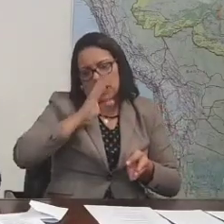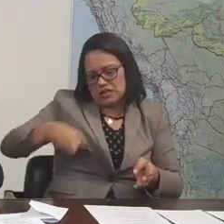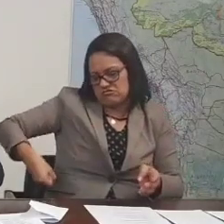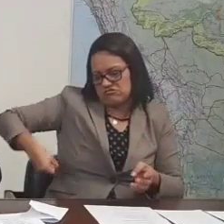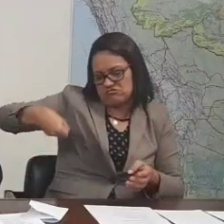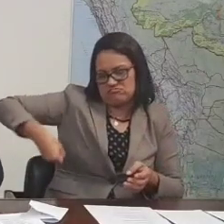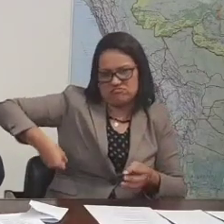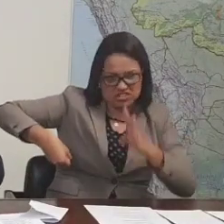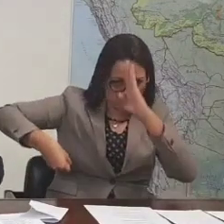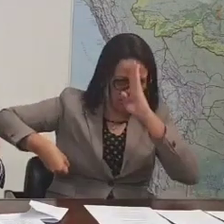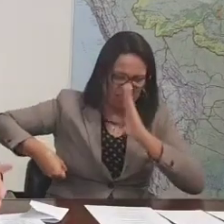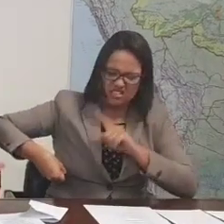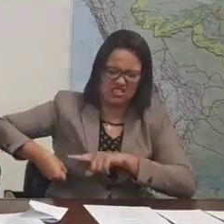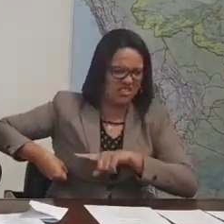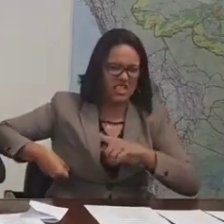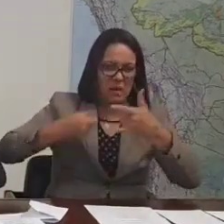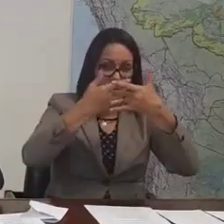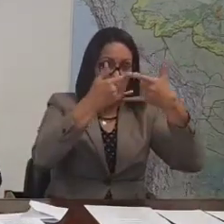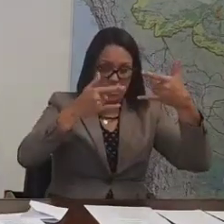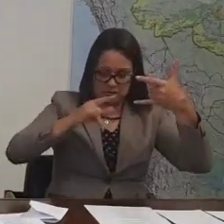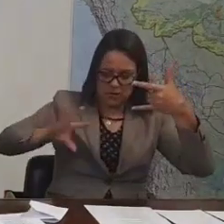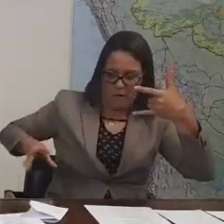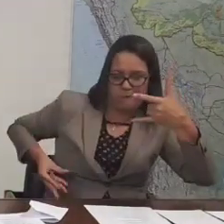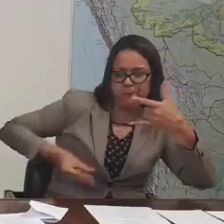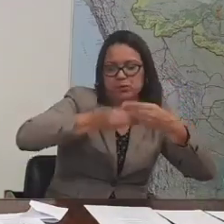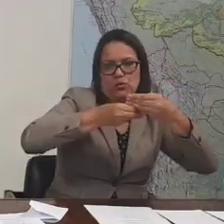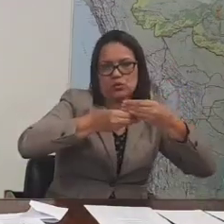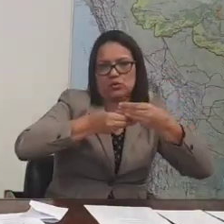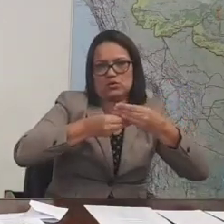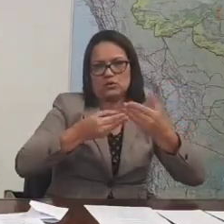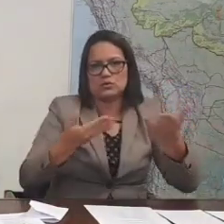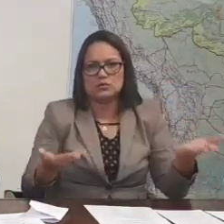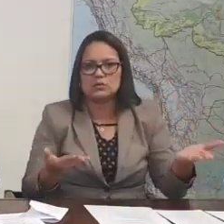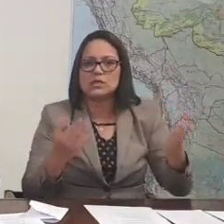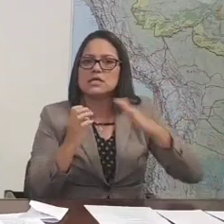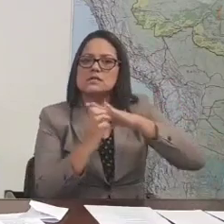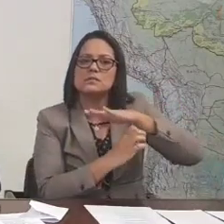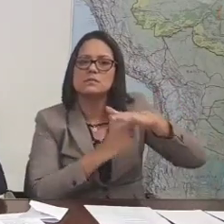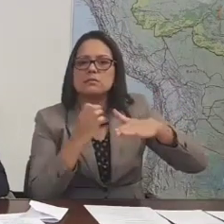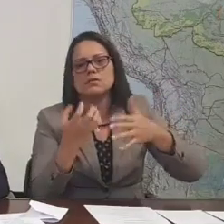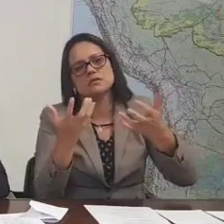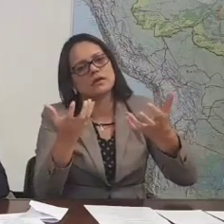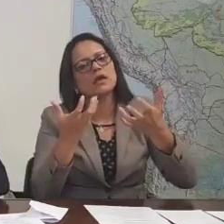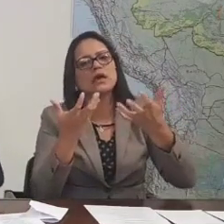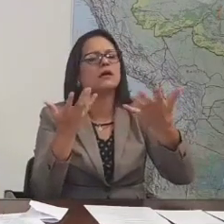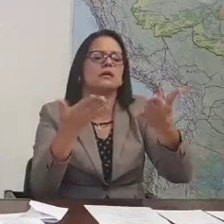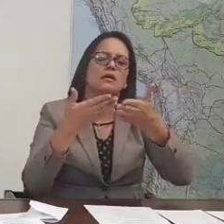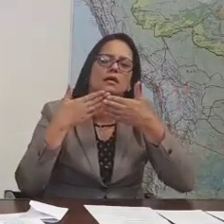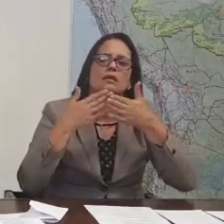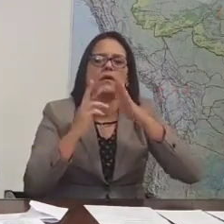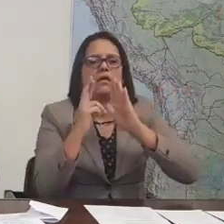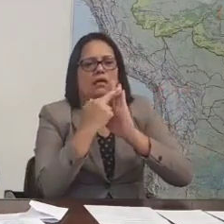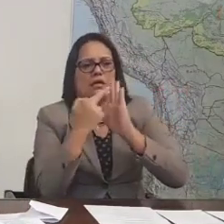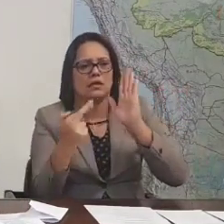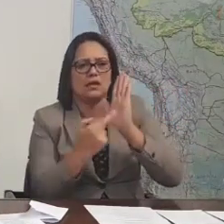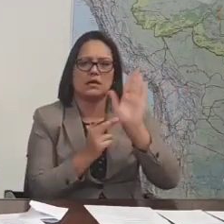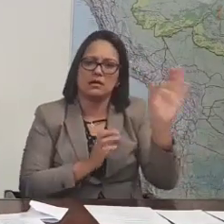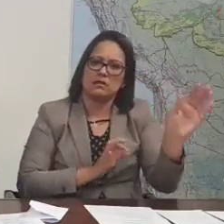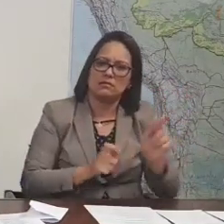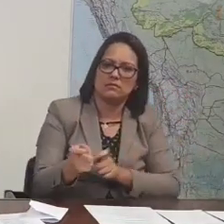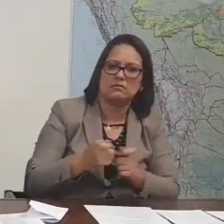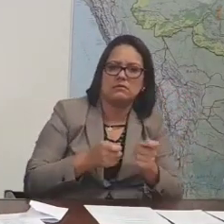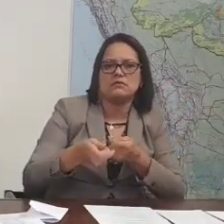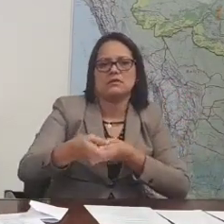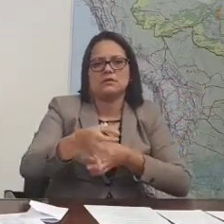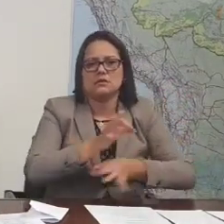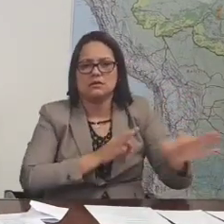da bagagem o peso ou não. o que as empresas querem é realmente que eles regulam isso aí. E eles regulam até 12